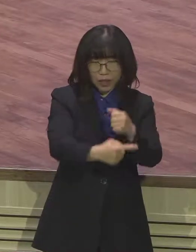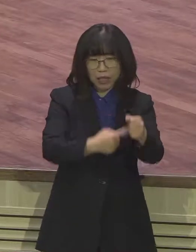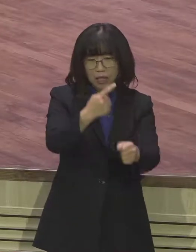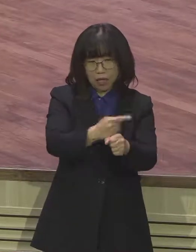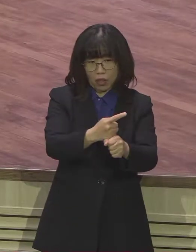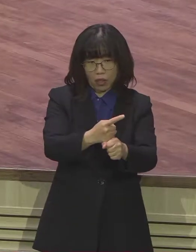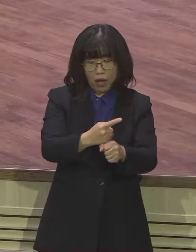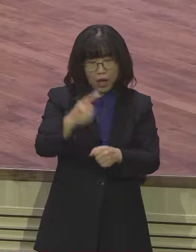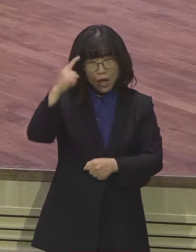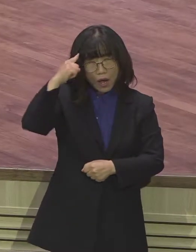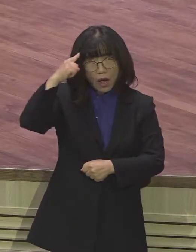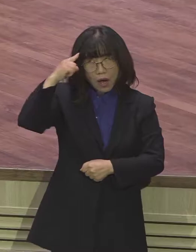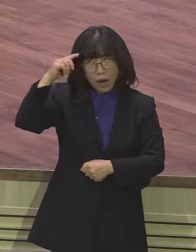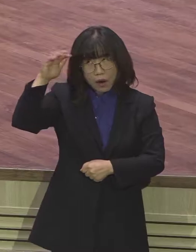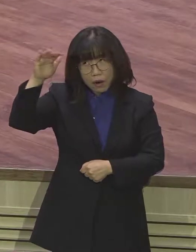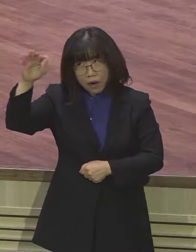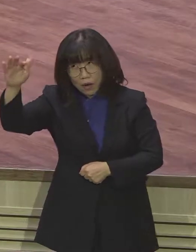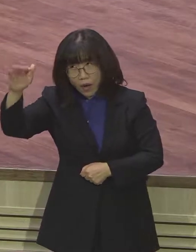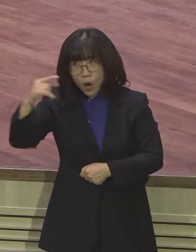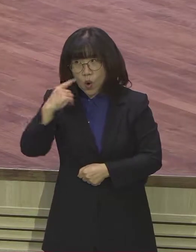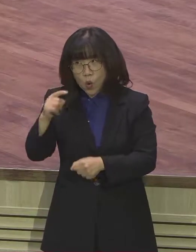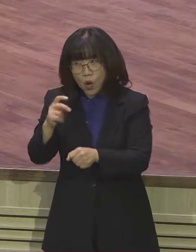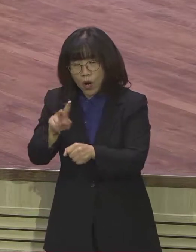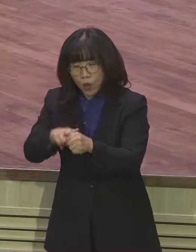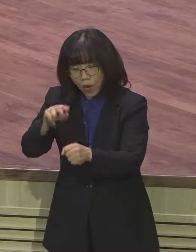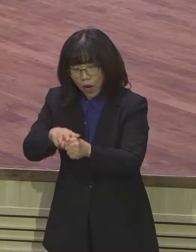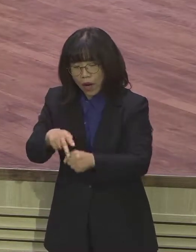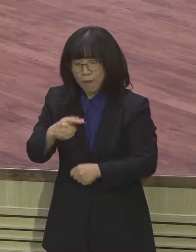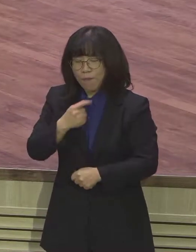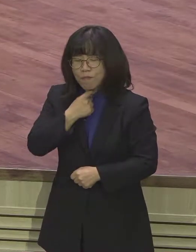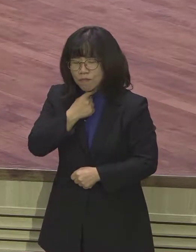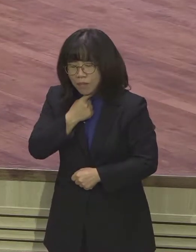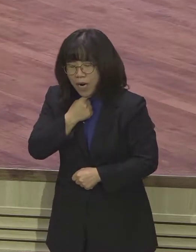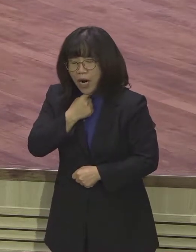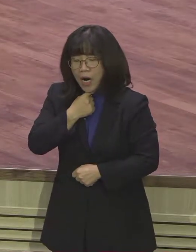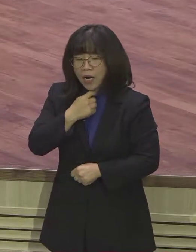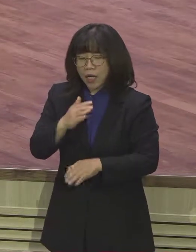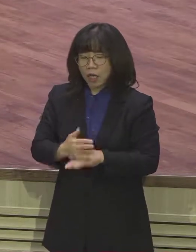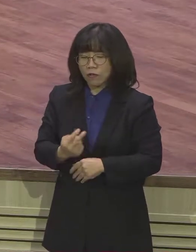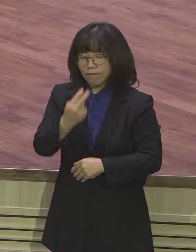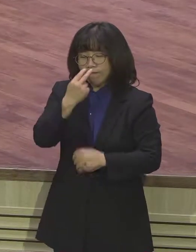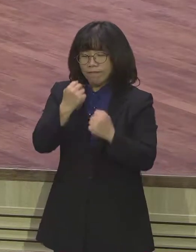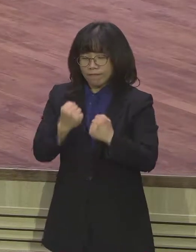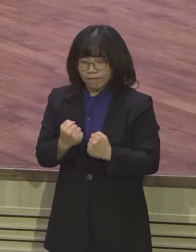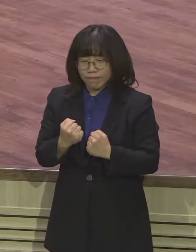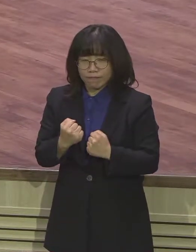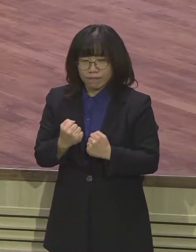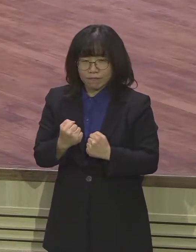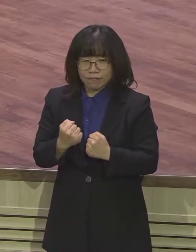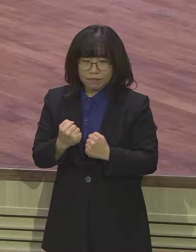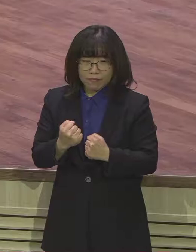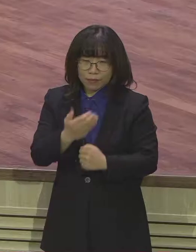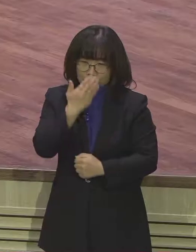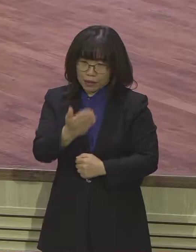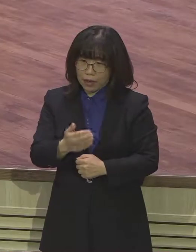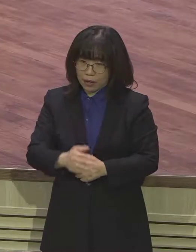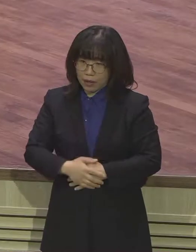살아야겠다는 의지를 다질 수 있었대요 황당하지 않습니까 그런데 그 이유가 있었습니다 왜